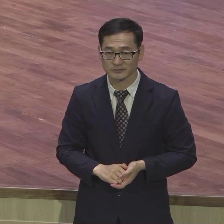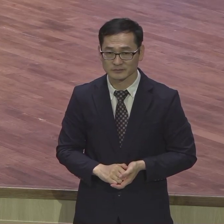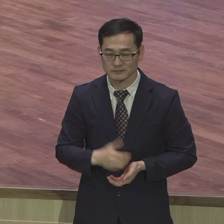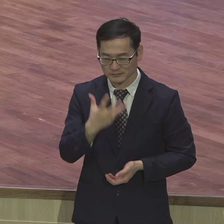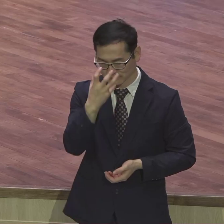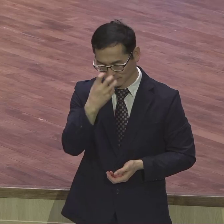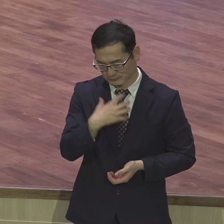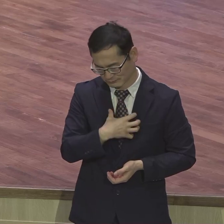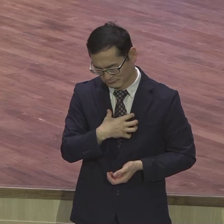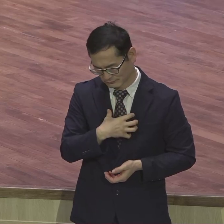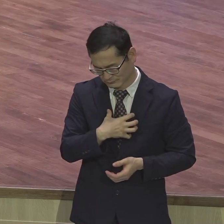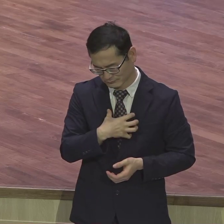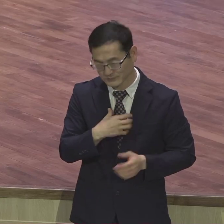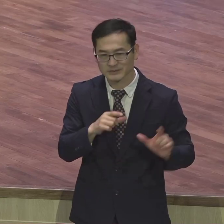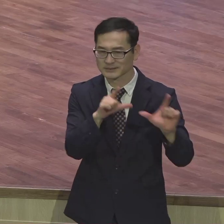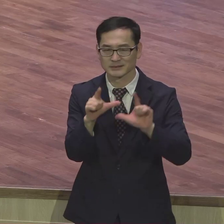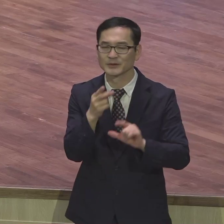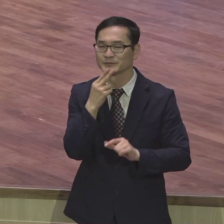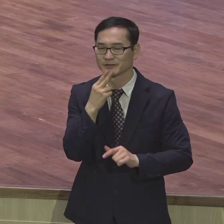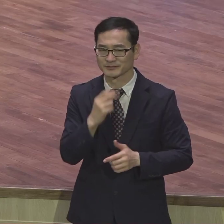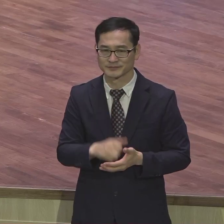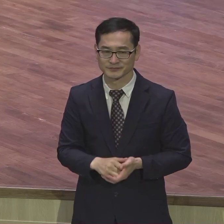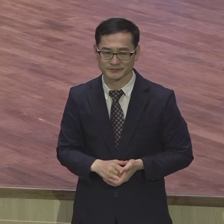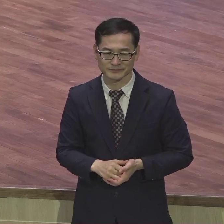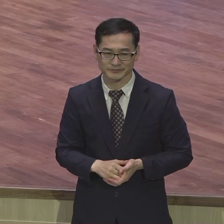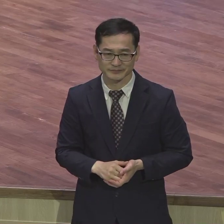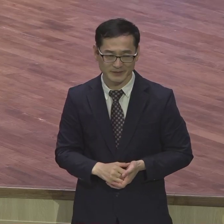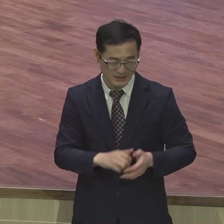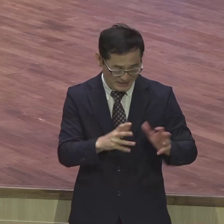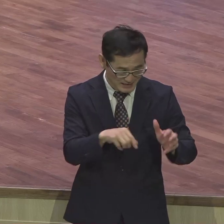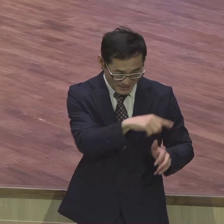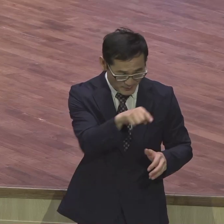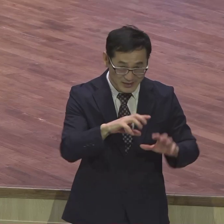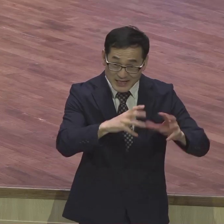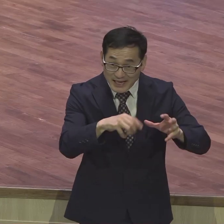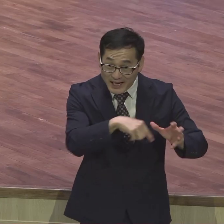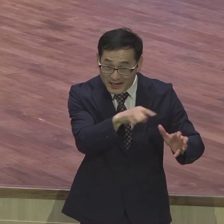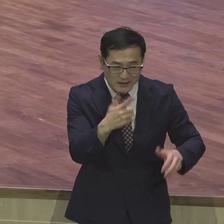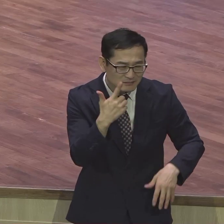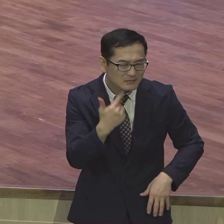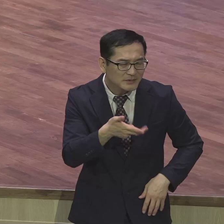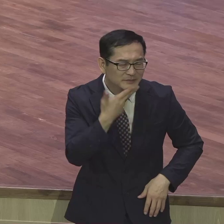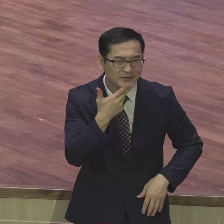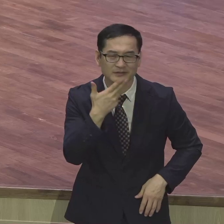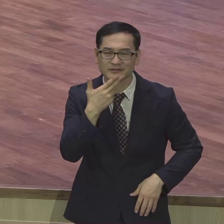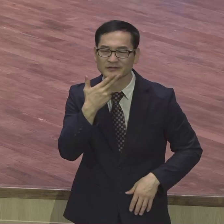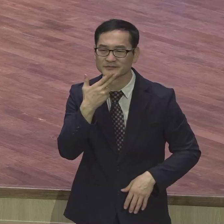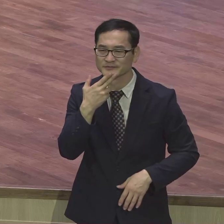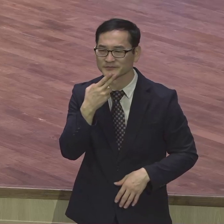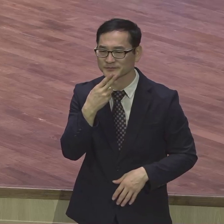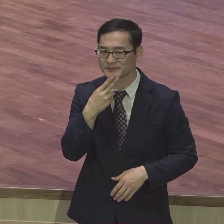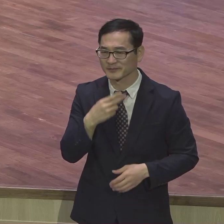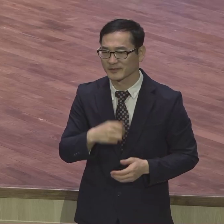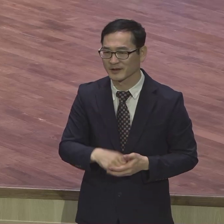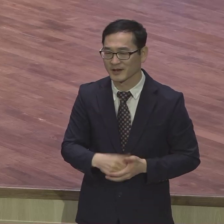않아요 이따가 없어질 거 그거 후회할 거 그거 그게 살지 않아요 복음으로 완전 원리세가 되어서